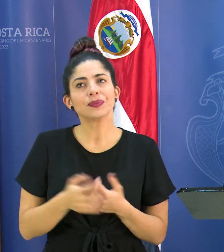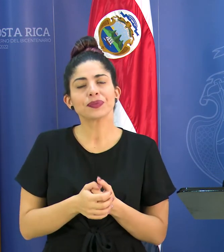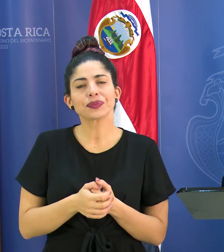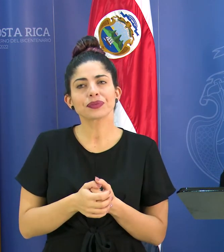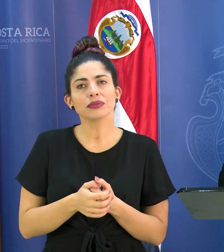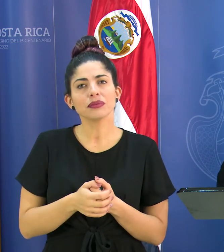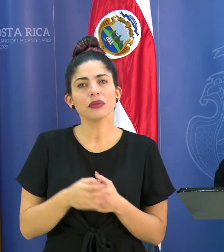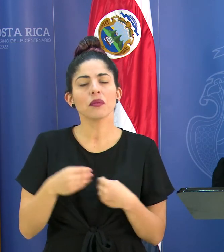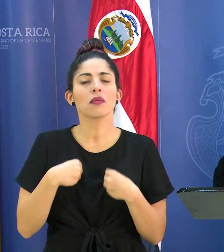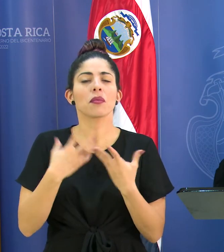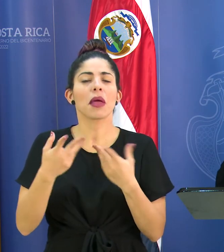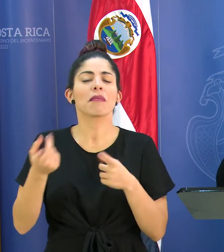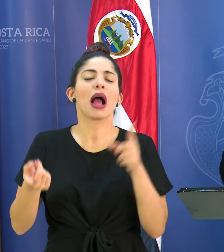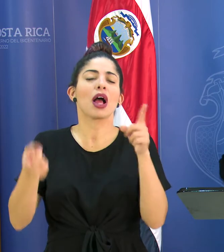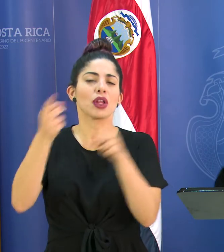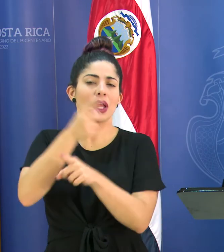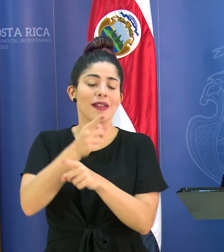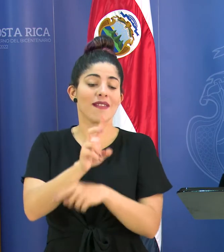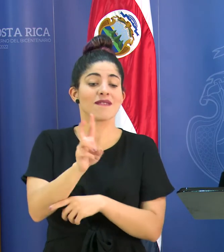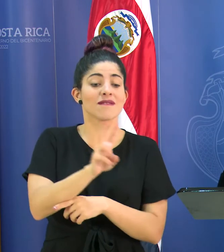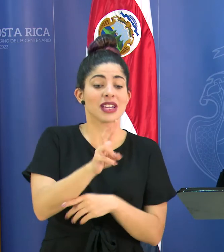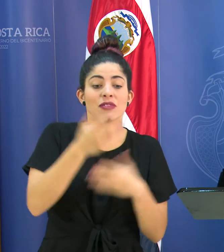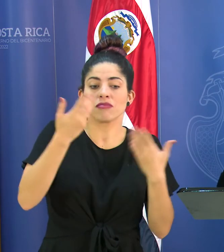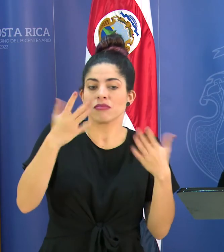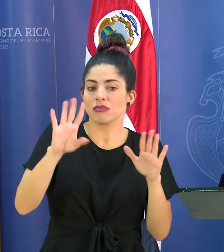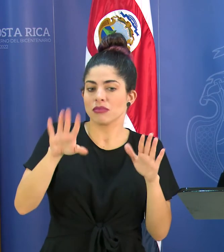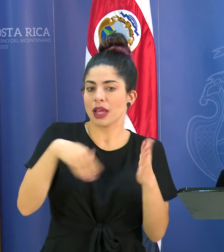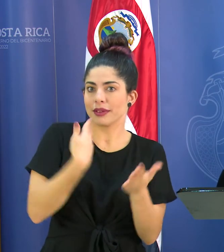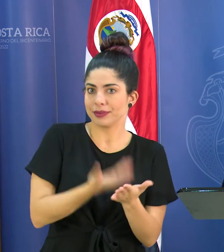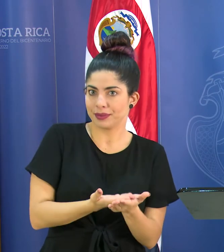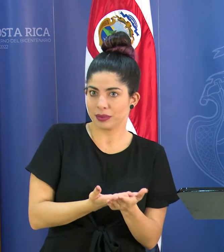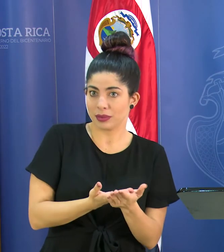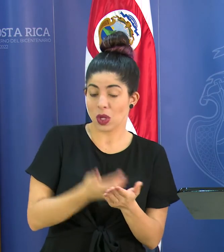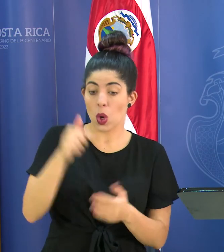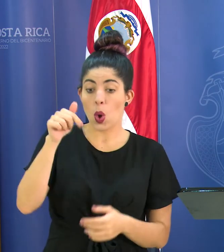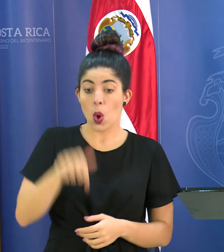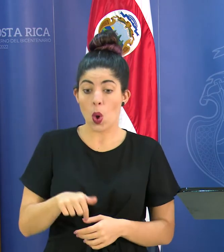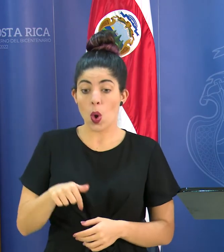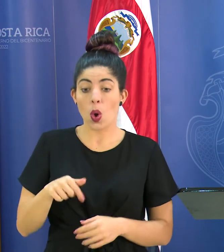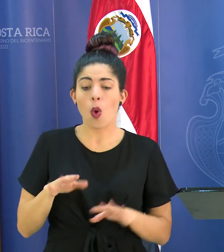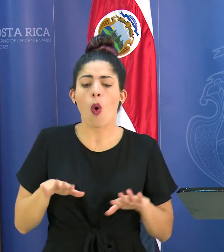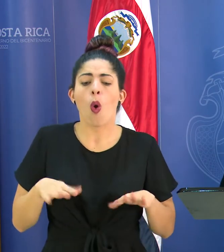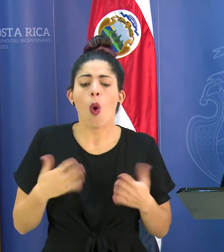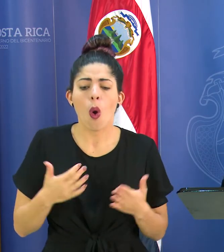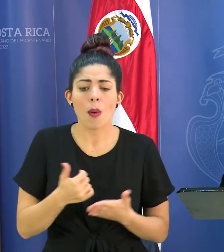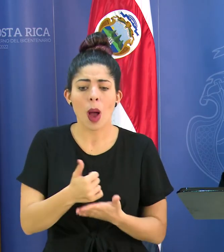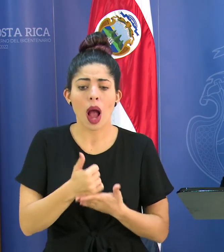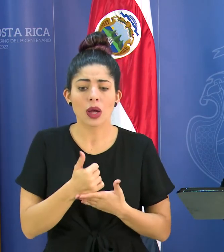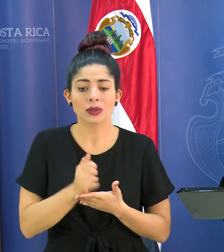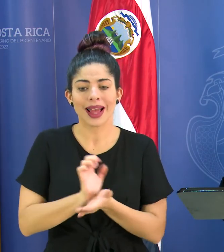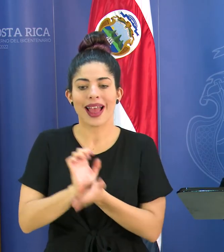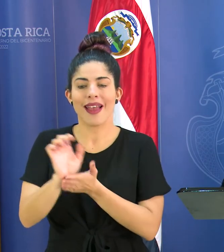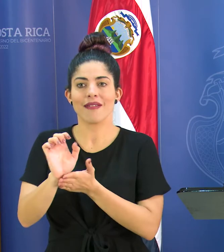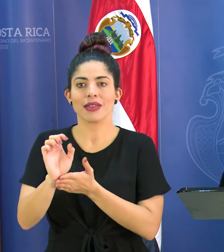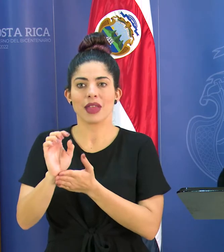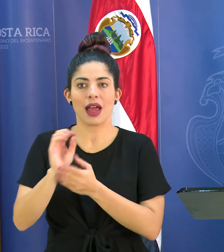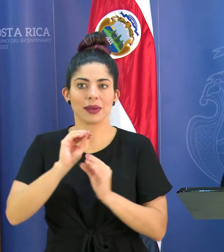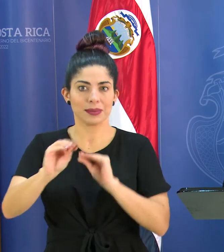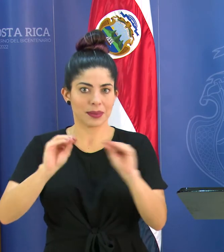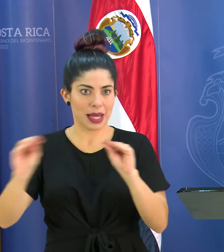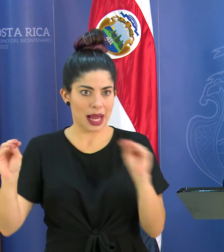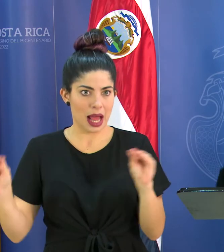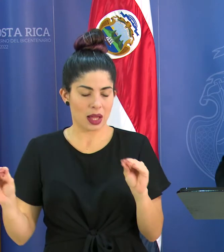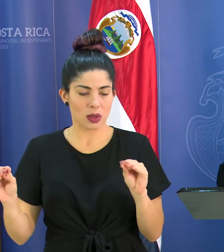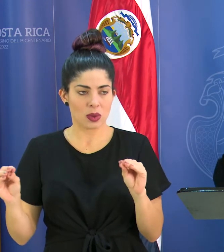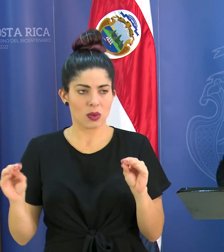lo voy a poner a la inversa el virus entró entonces hoy el factor que puede ayudar es evitar el contagio de la